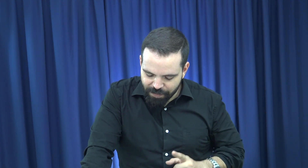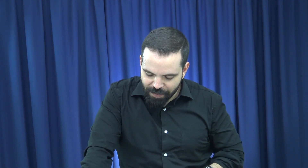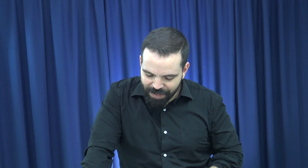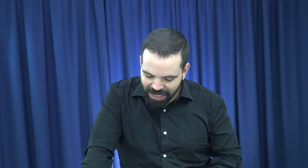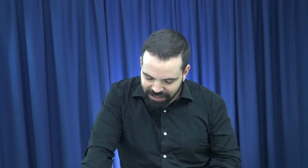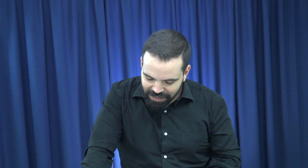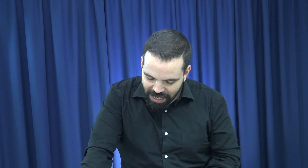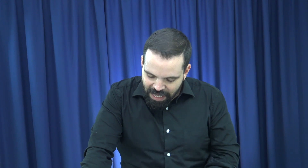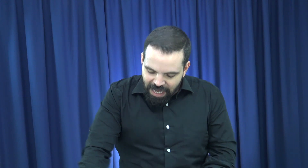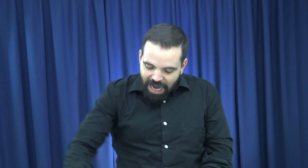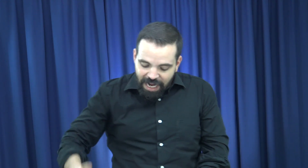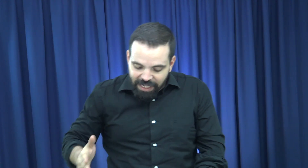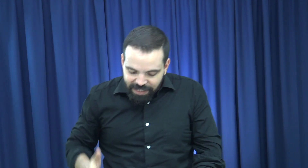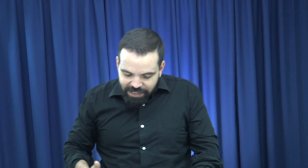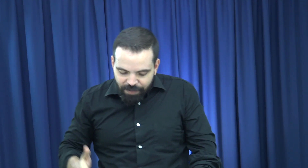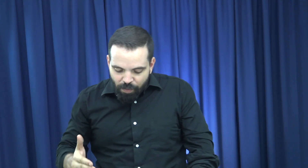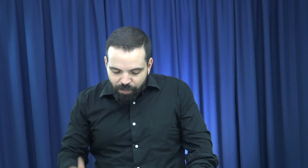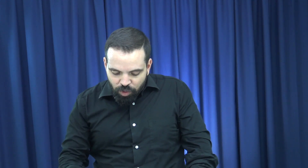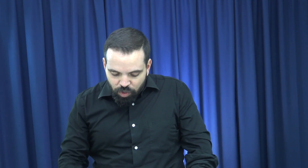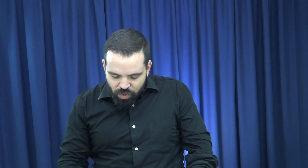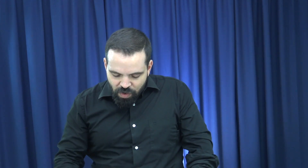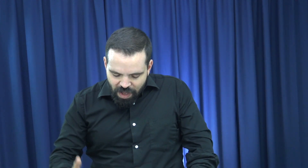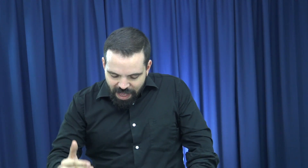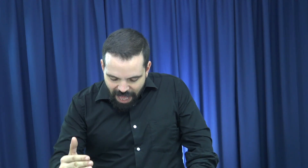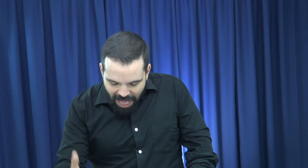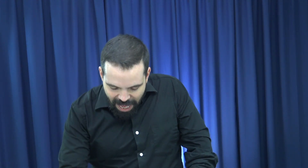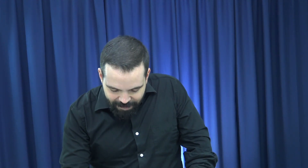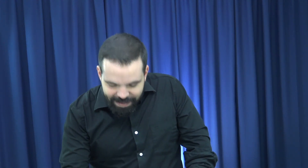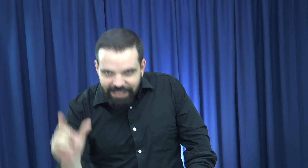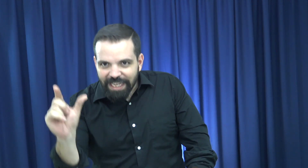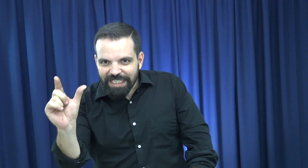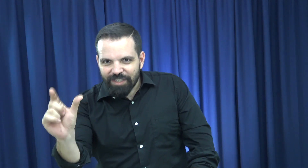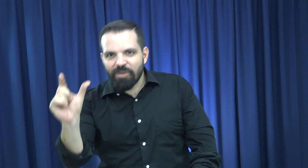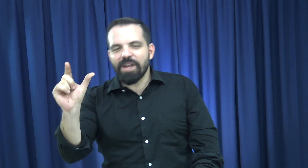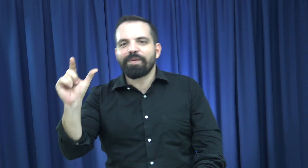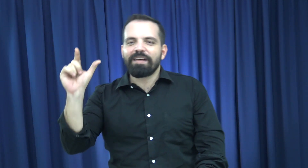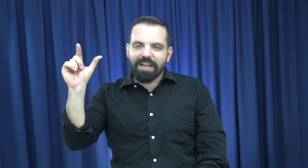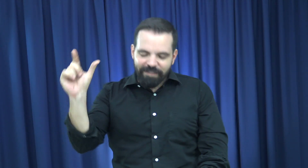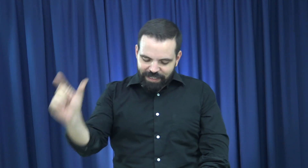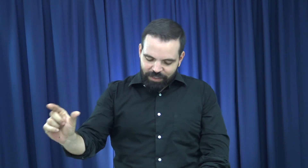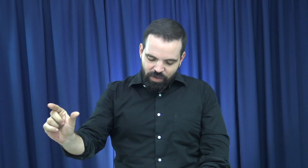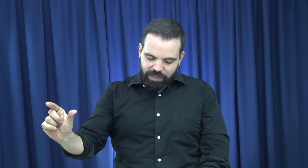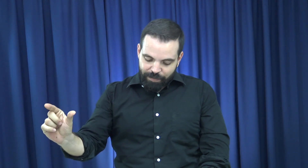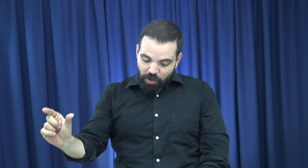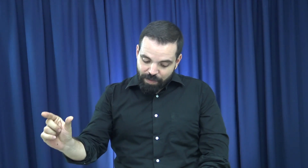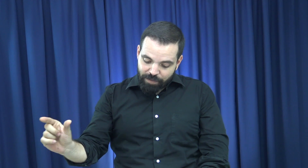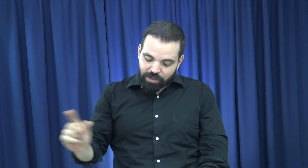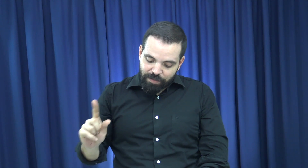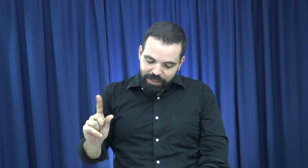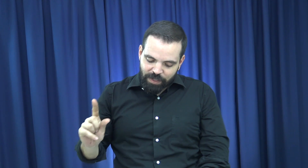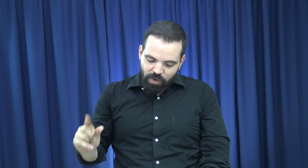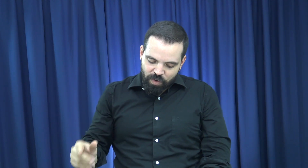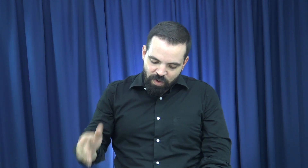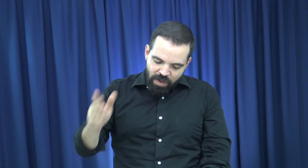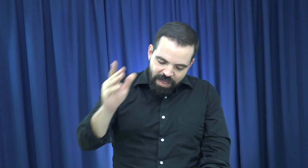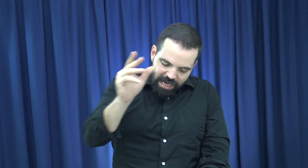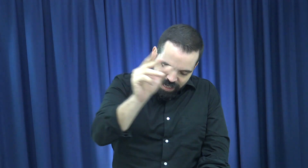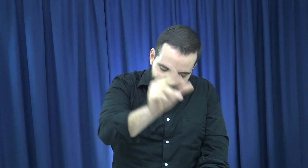es mi esperanza, al Altísimo por tu habitación. La palabra habitación y también los verbos del versículo 1, el que